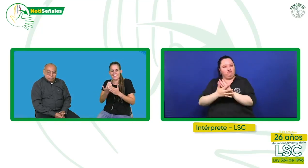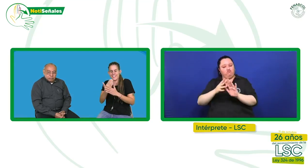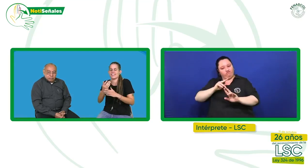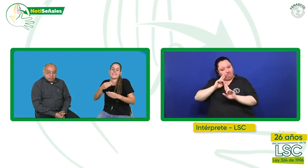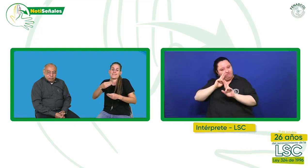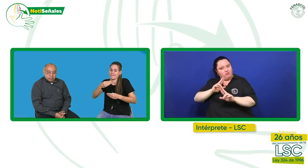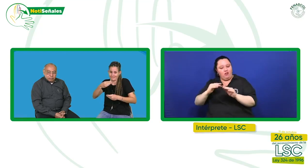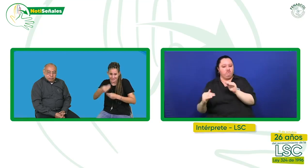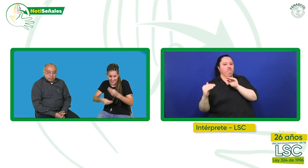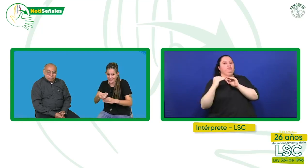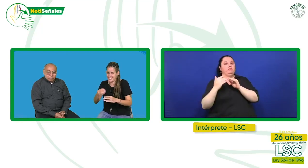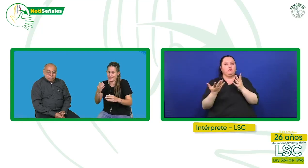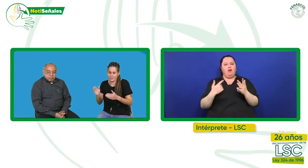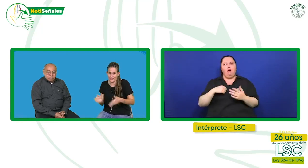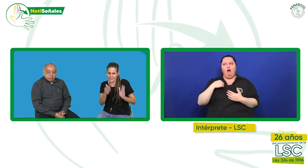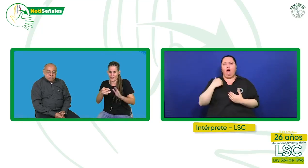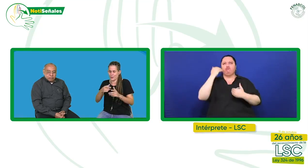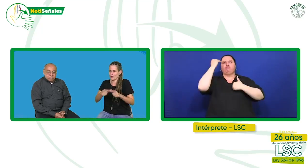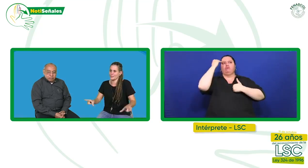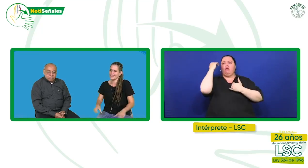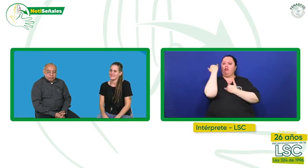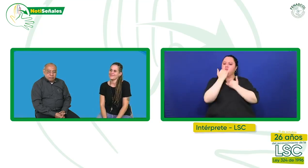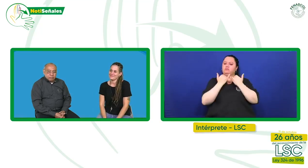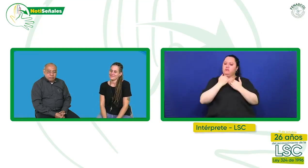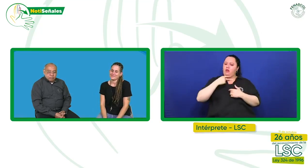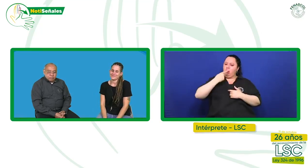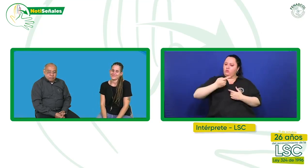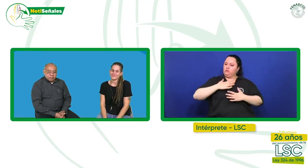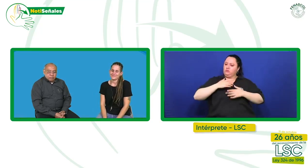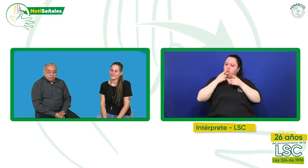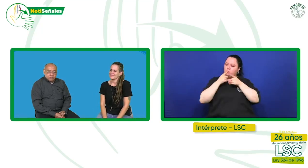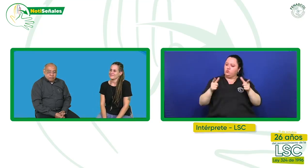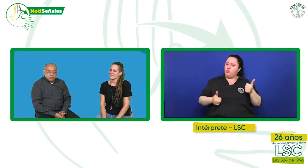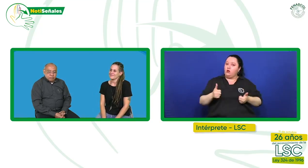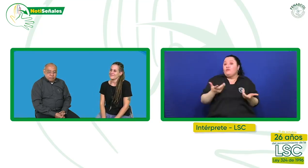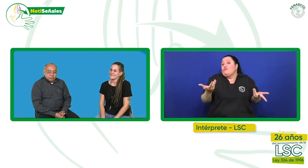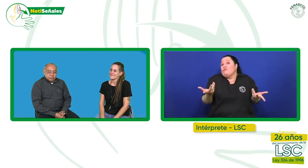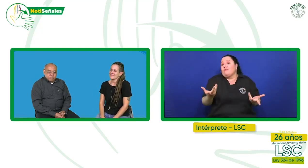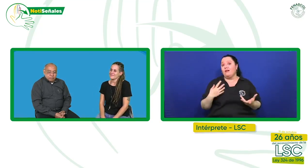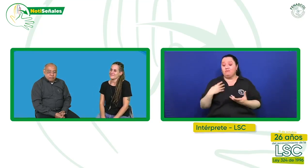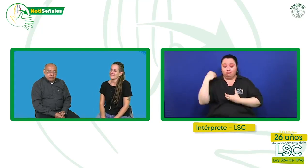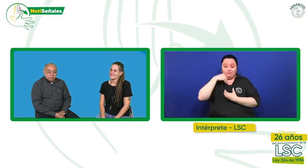nuestra identidad lingüística, porque en el fondo todos los días hacemos planificación lingüística.